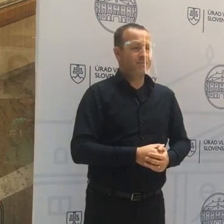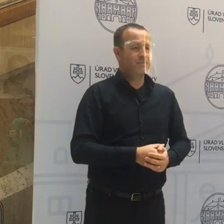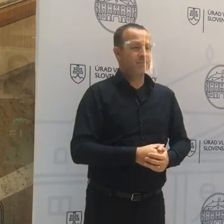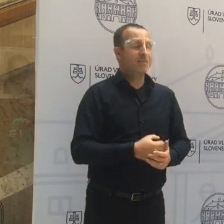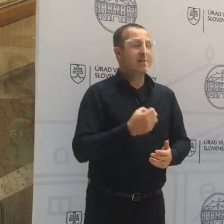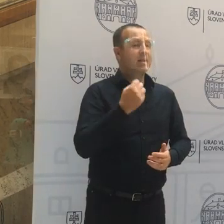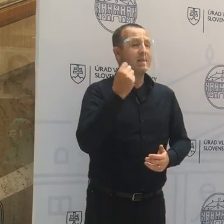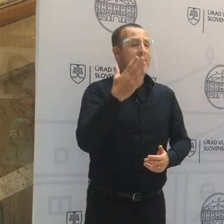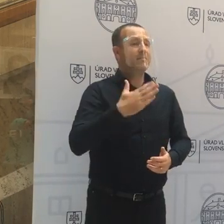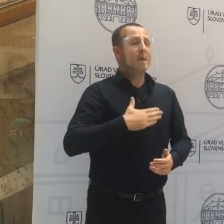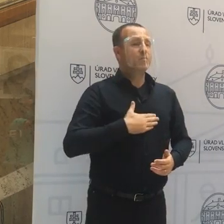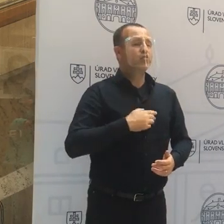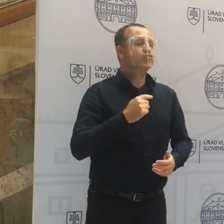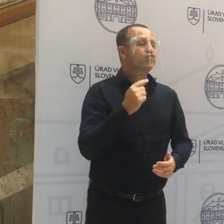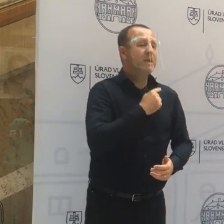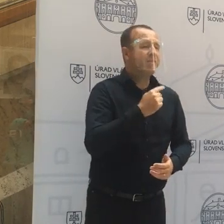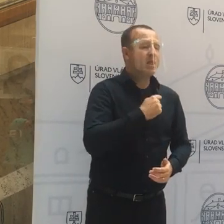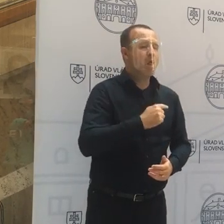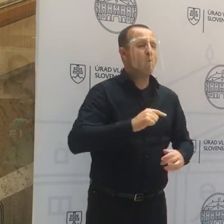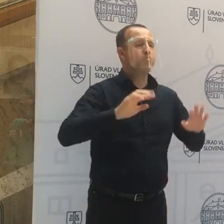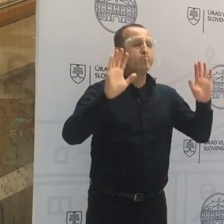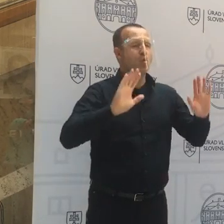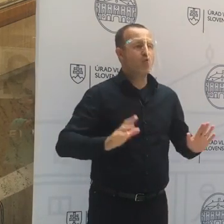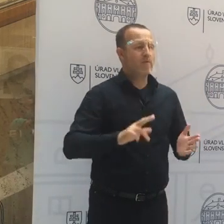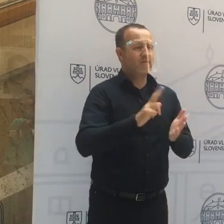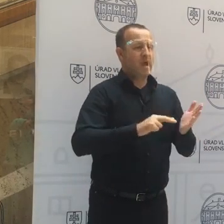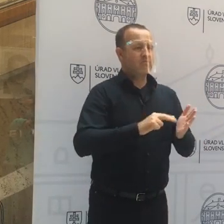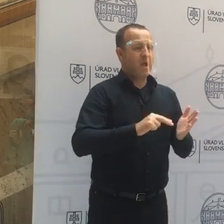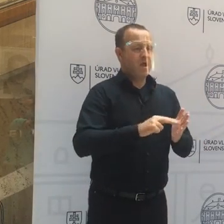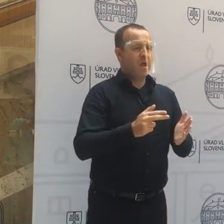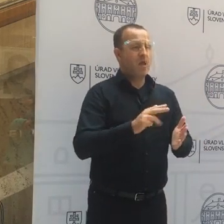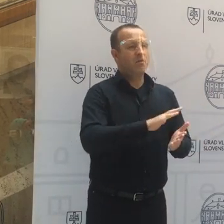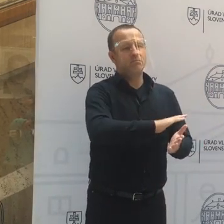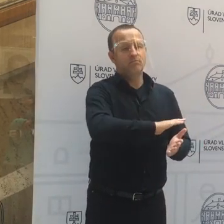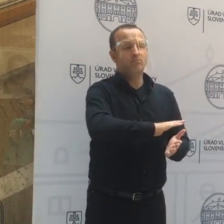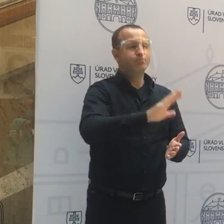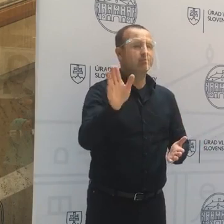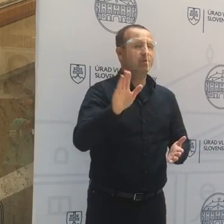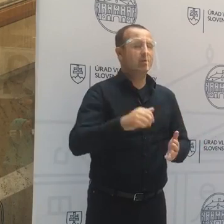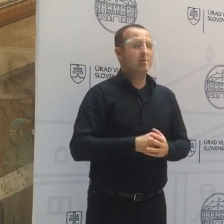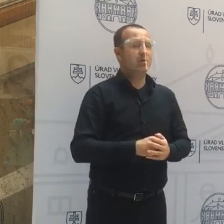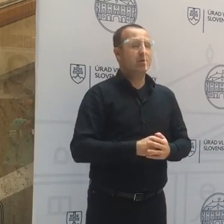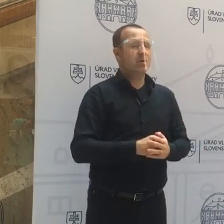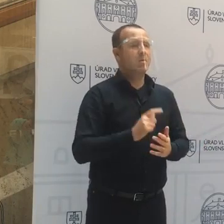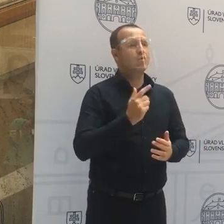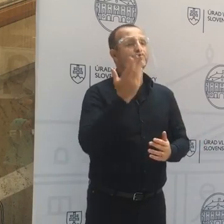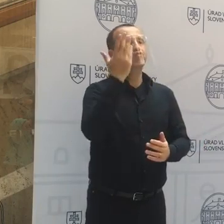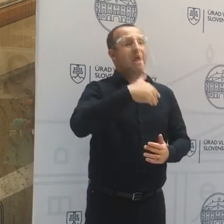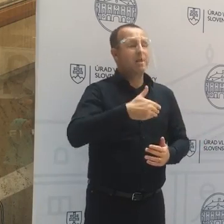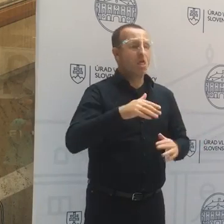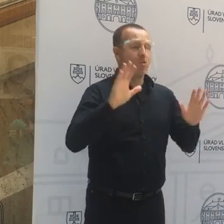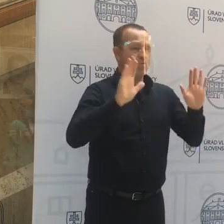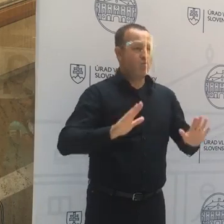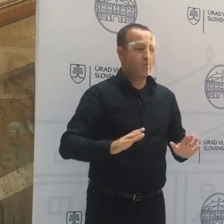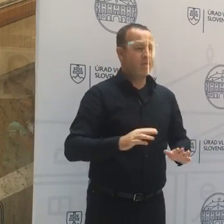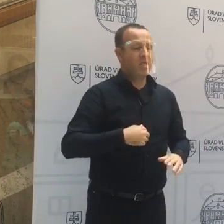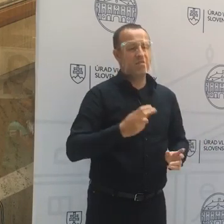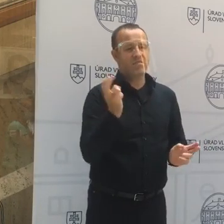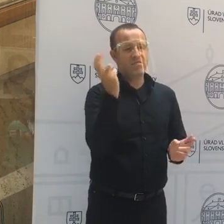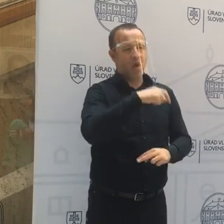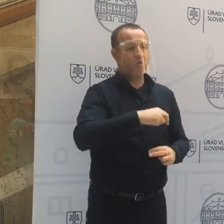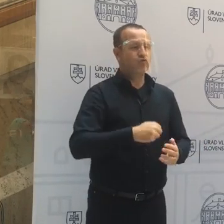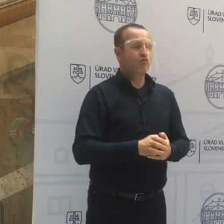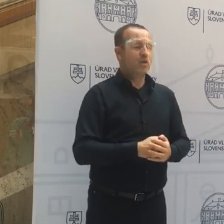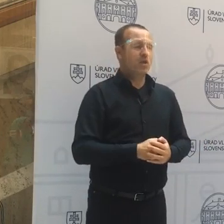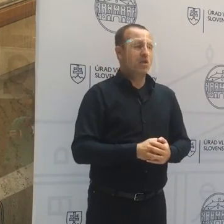Keď máme čiervenú alebo bordovú farbu, celoslovenské, keď máme čiernu alebo bordovú farbu, to znamená, že sme v najhoršom